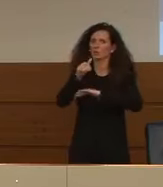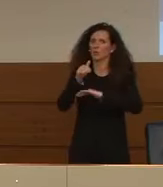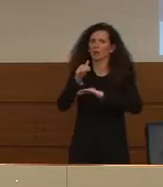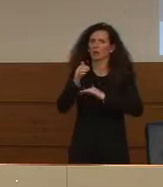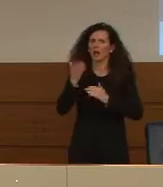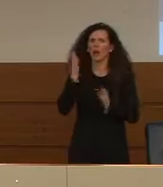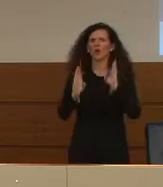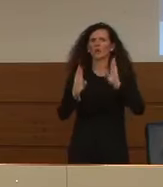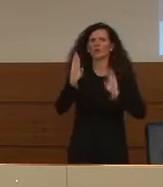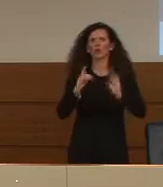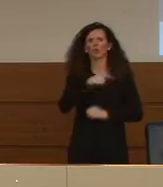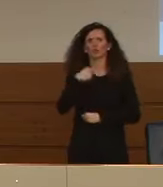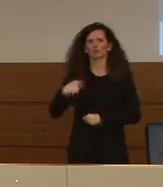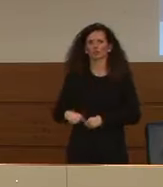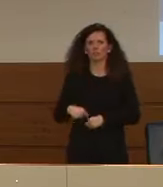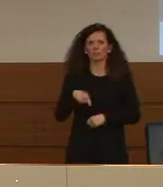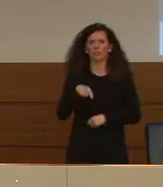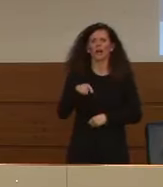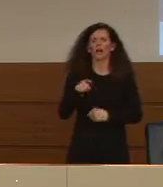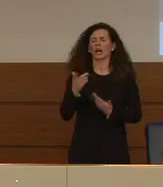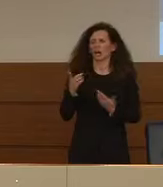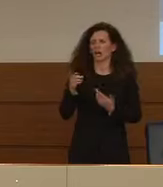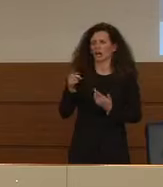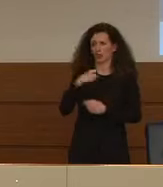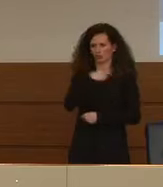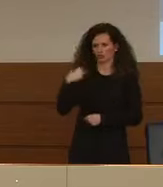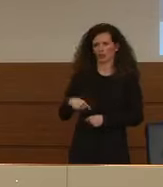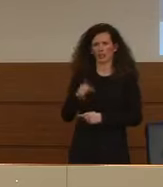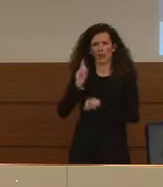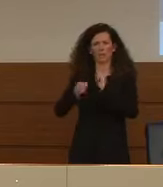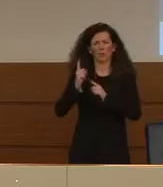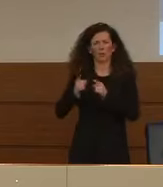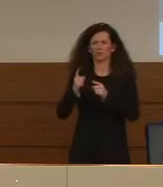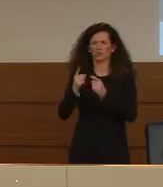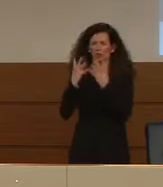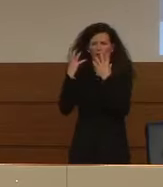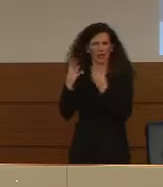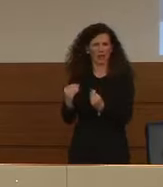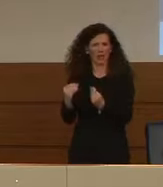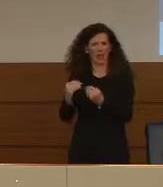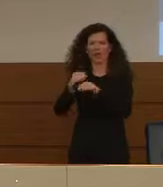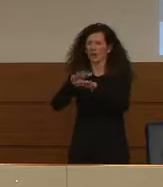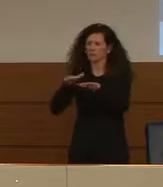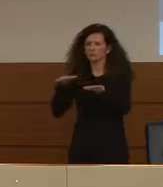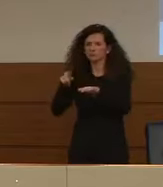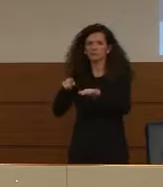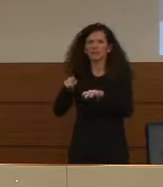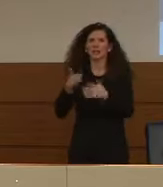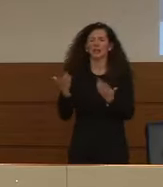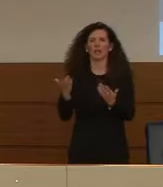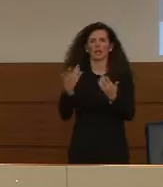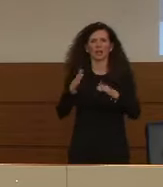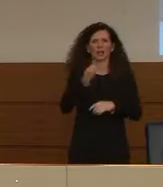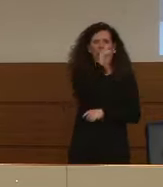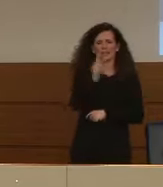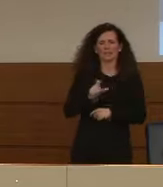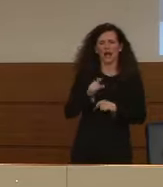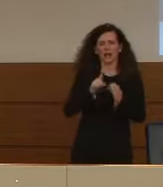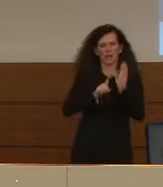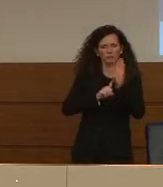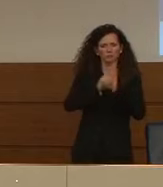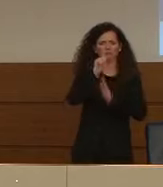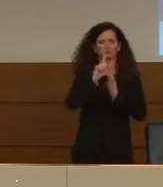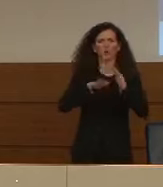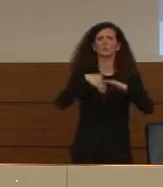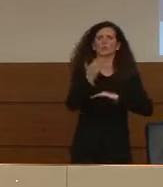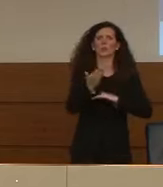oltre 20 volte la nostra popolazione e in cui l'epidemia è partita almeno due mesi prima. Vi chiedo